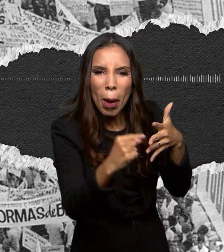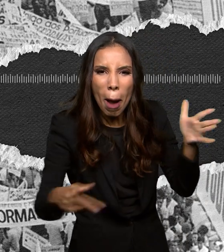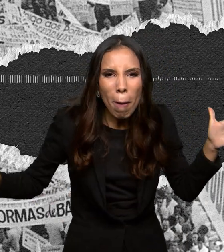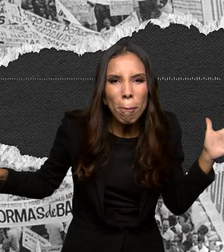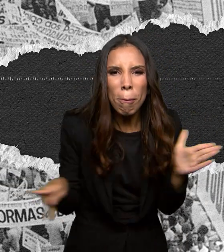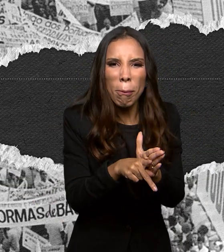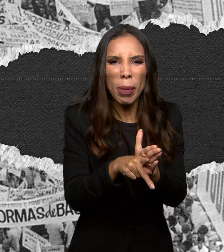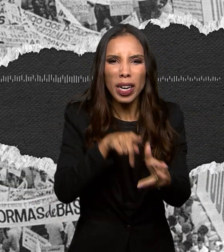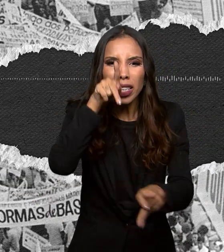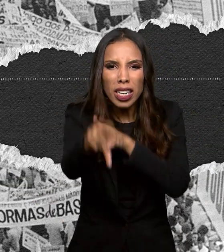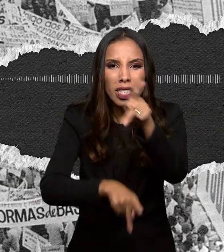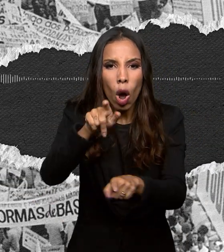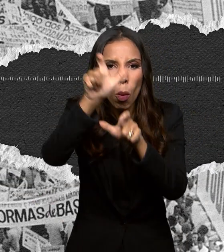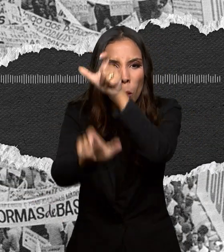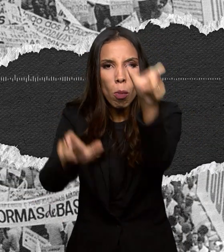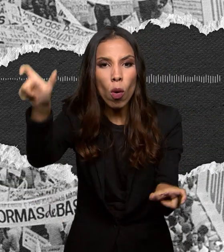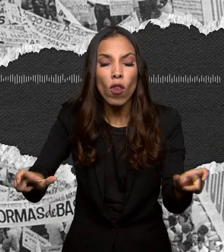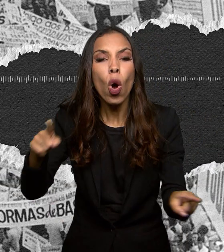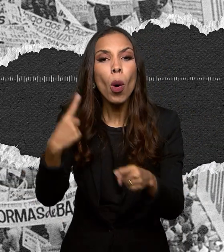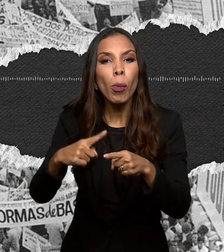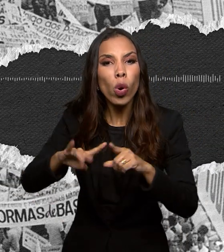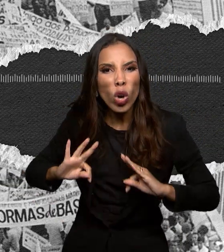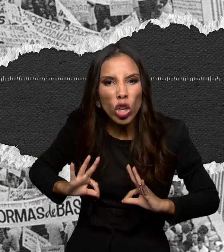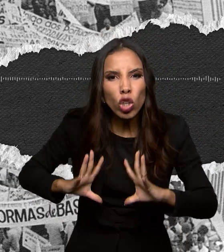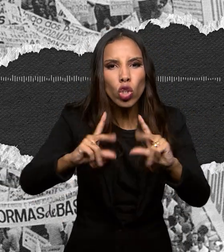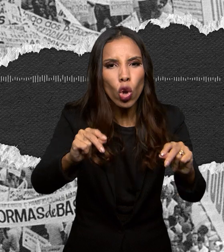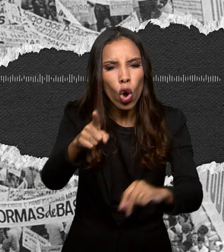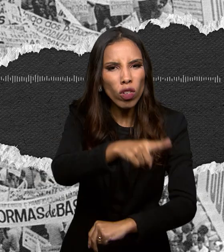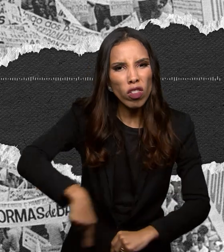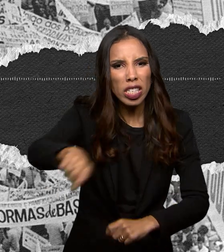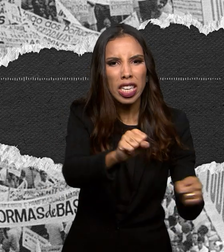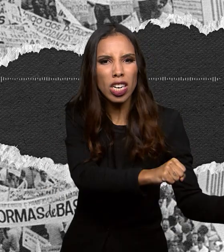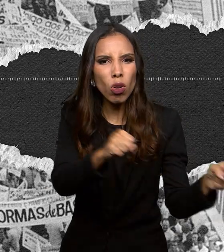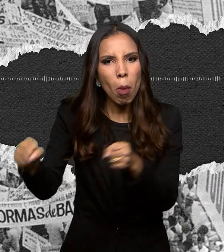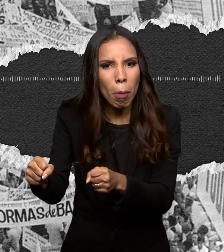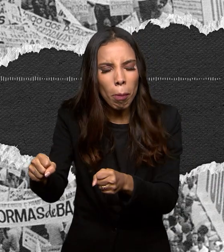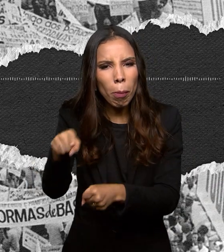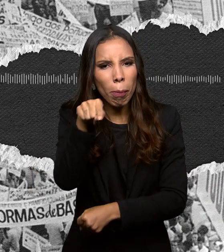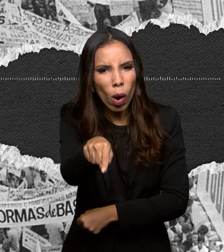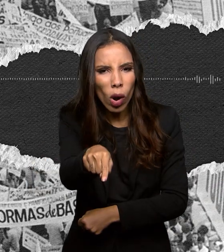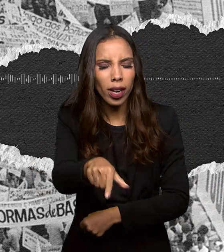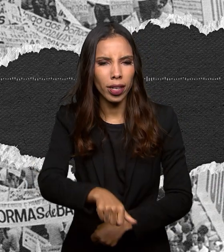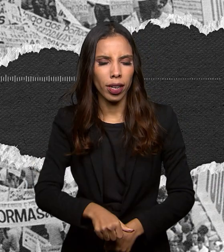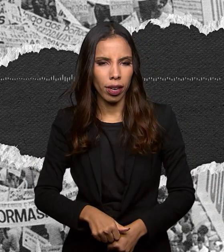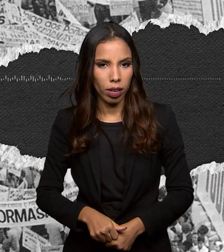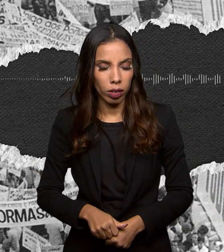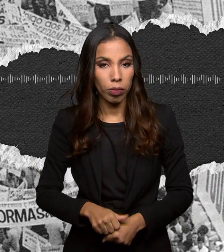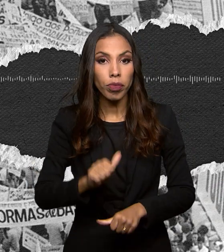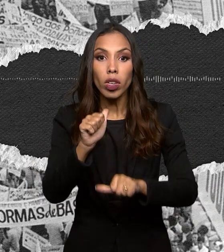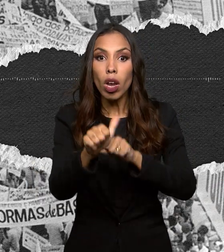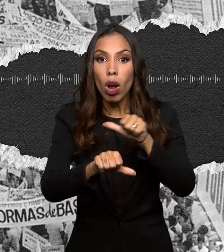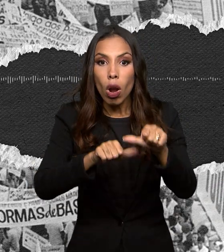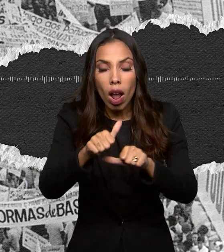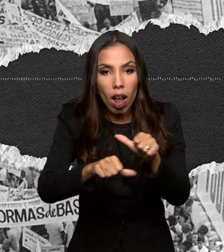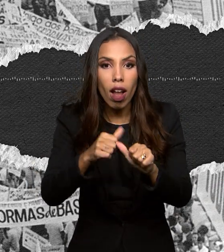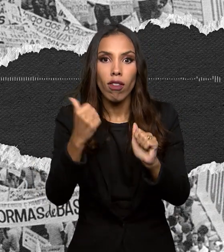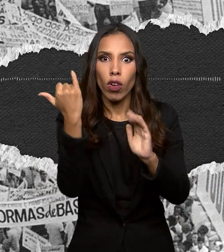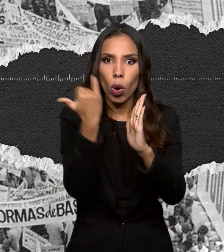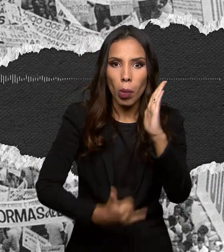povo porque pertencem ao patrimônio popular. As reformas tributária, bancária e administrativa